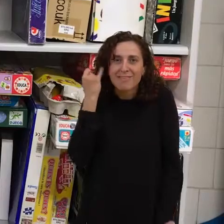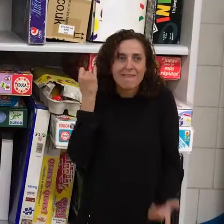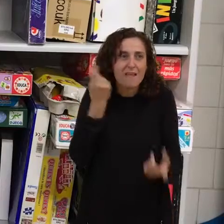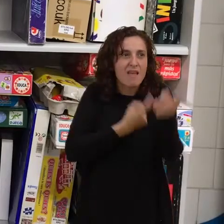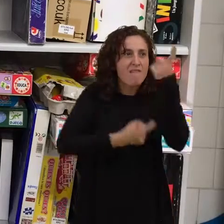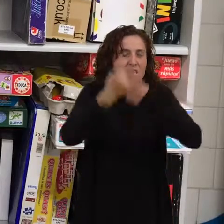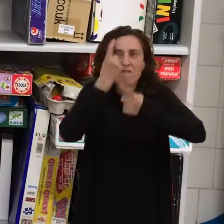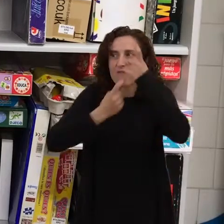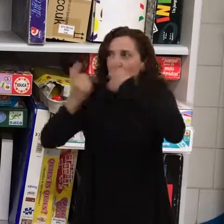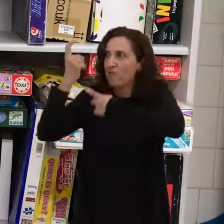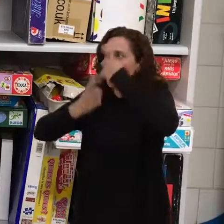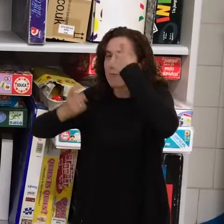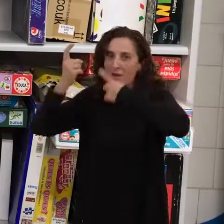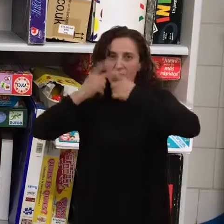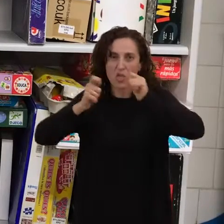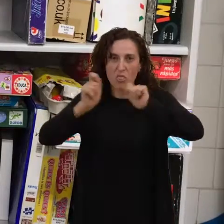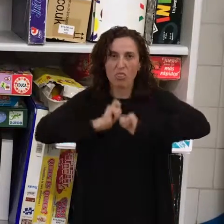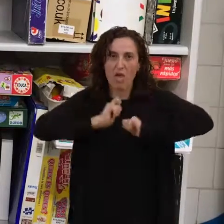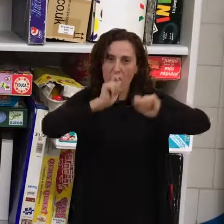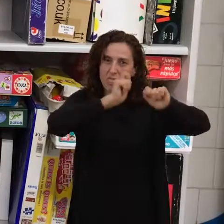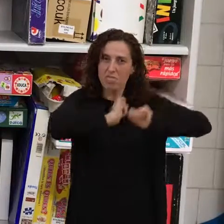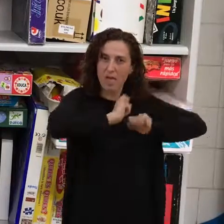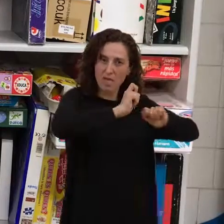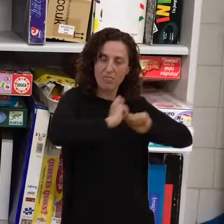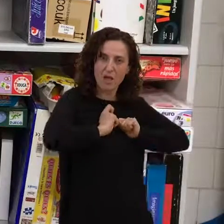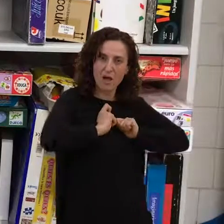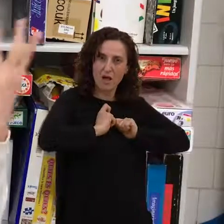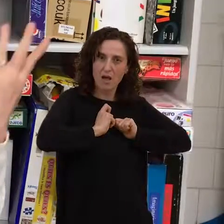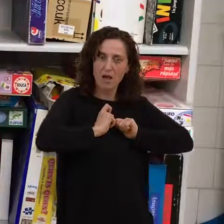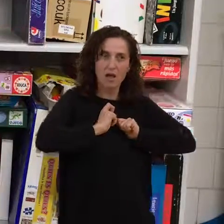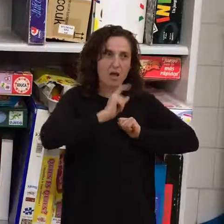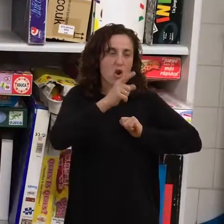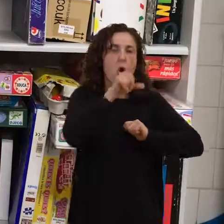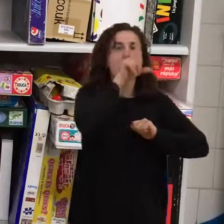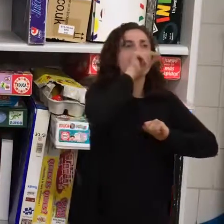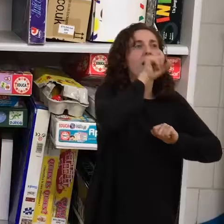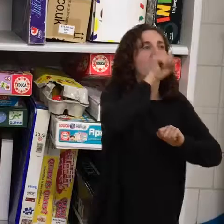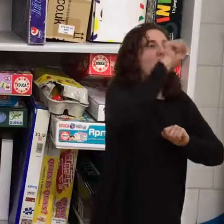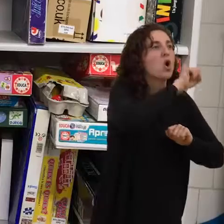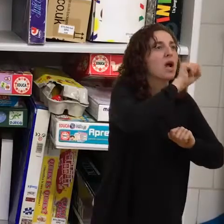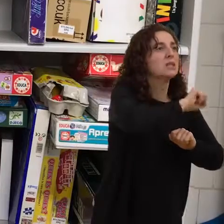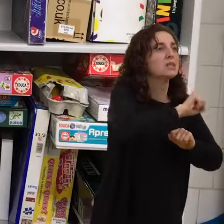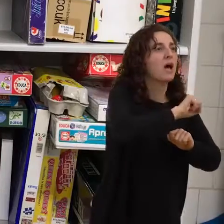información que nos aporta, no es solo no escuchar como cantan los pájaros, que